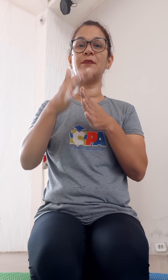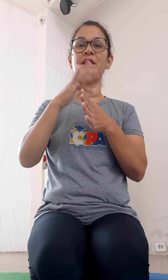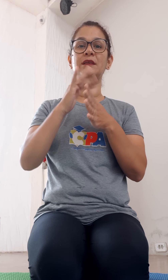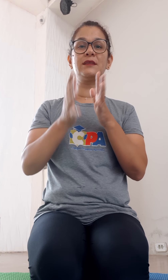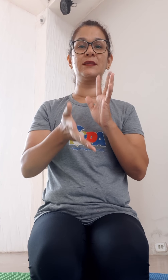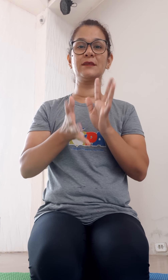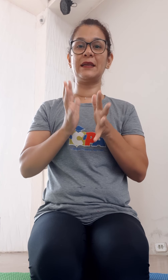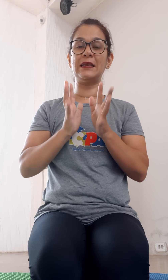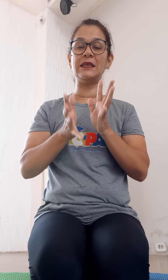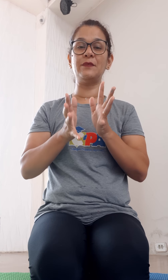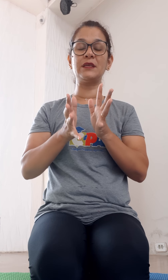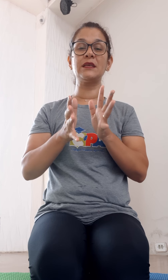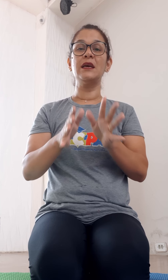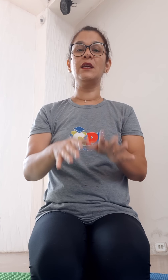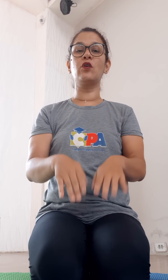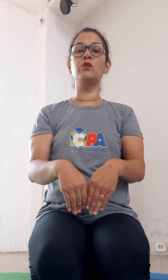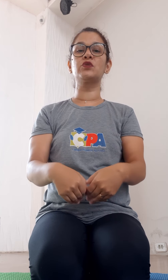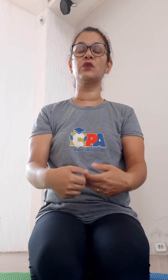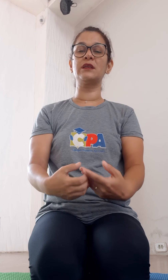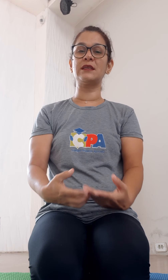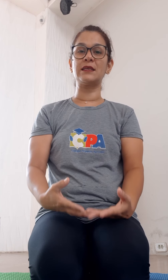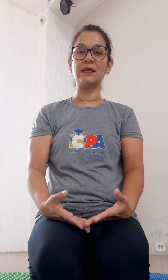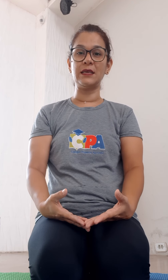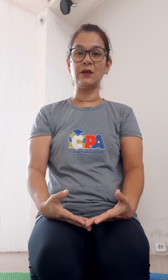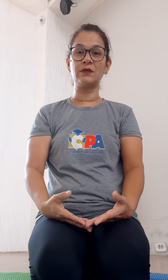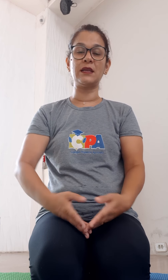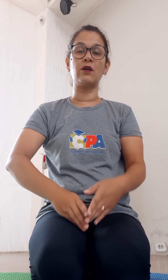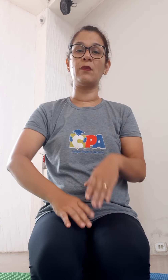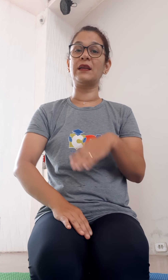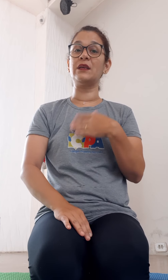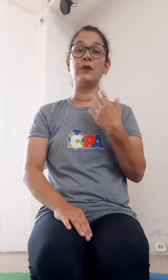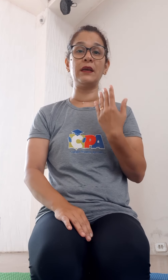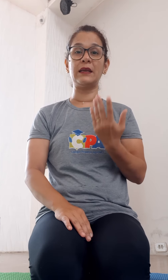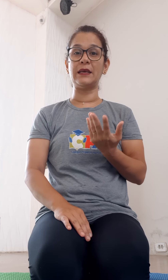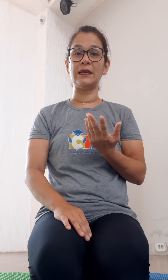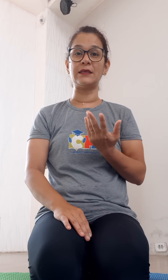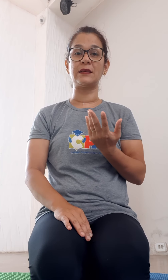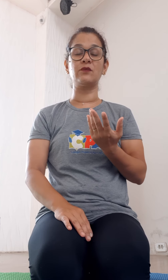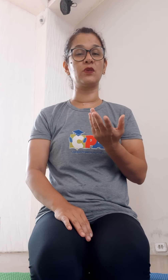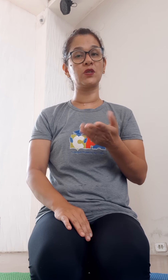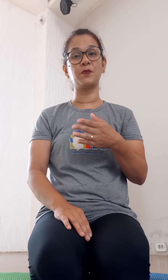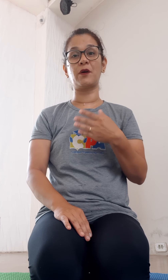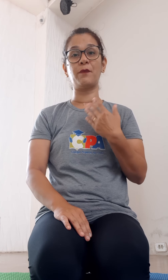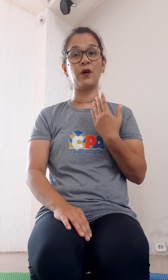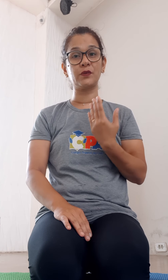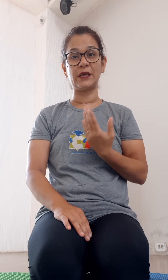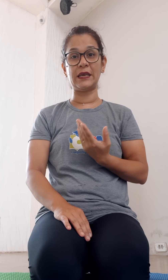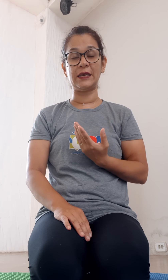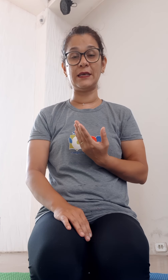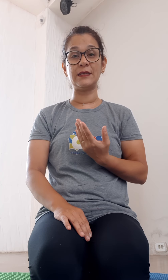Libras, né? Libras. E como todas as línguas, né? Como a língua inglesa, o nosso próprio português,